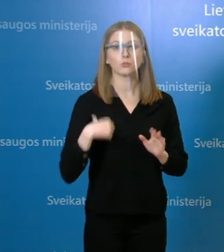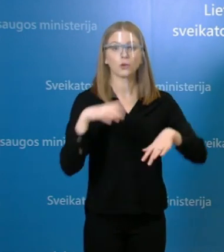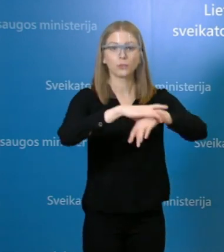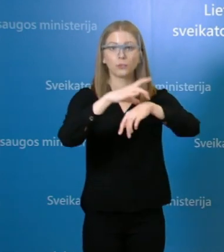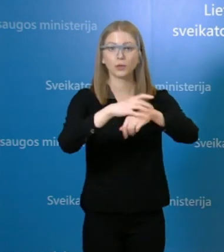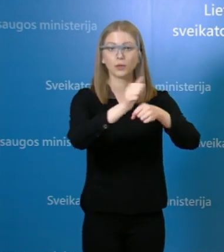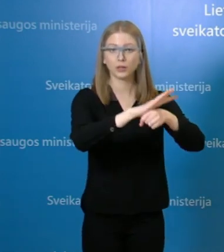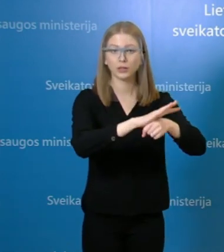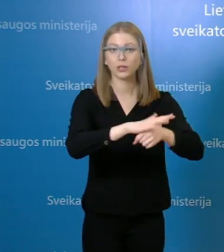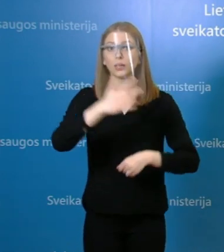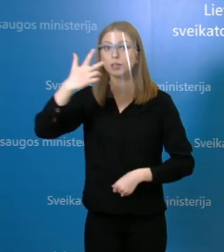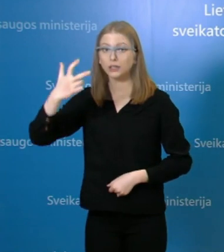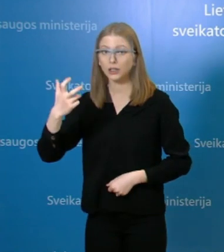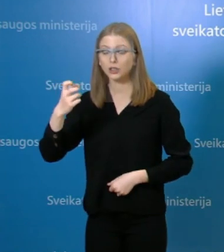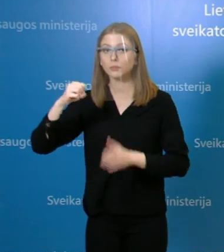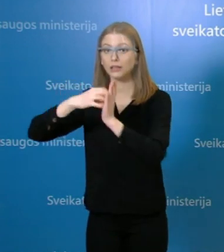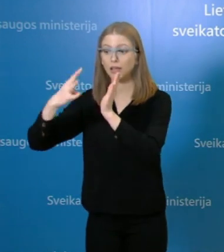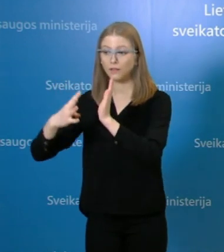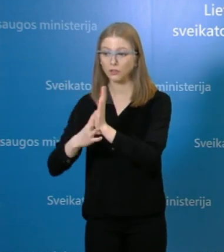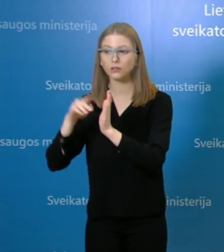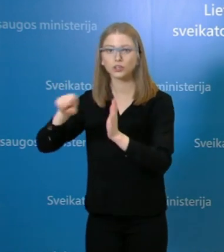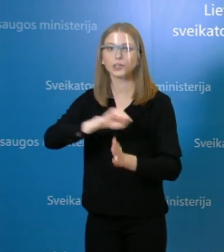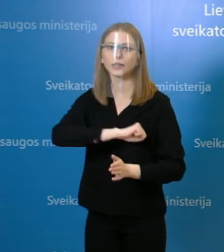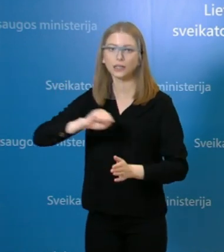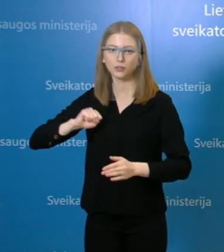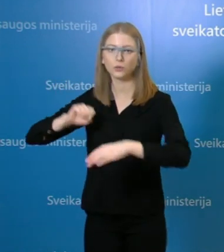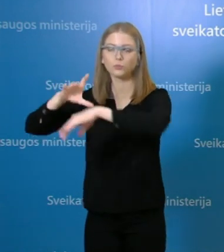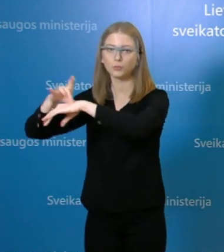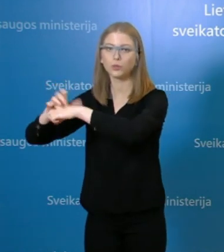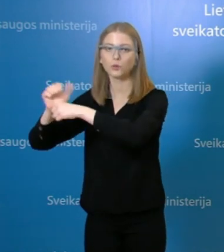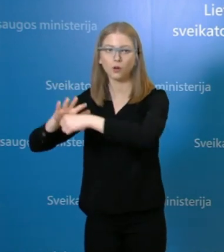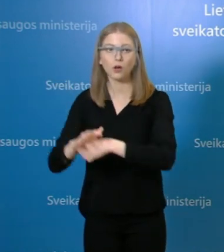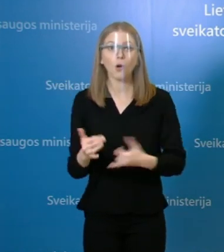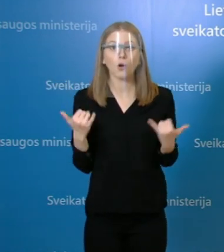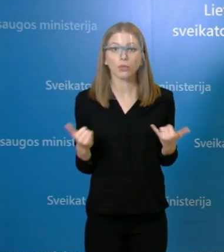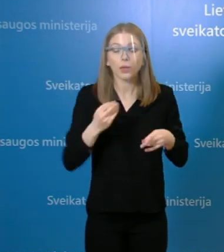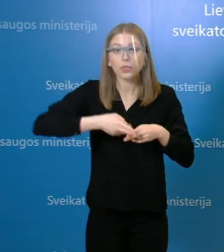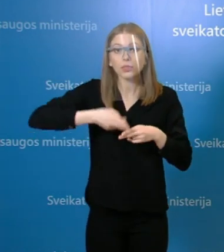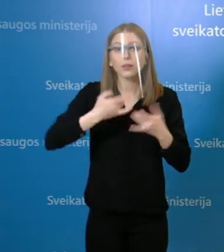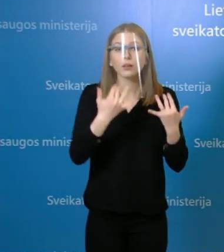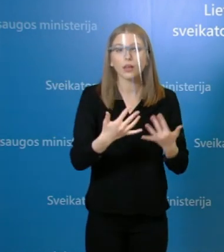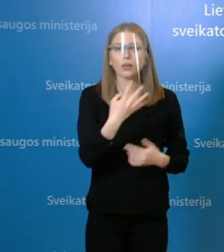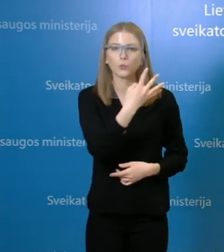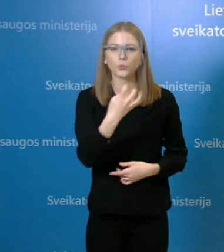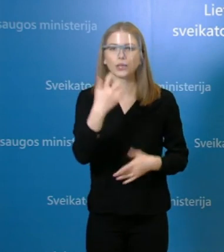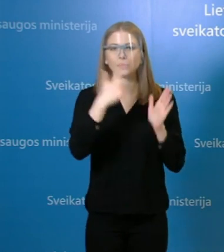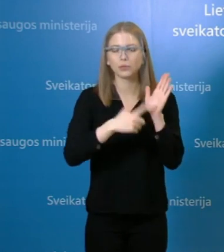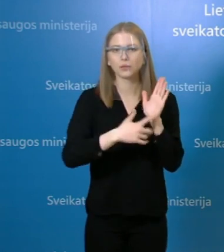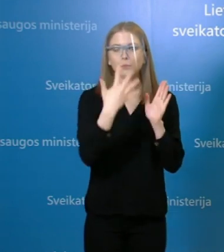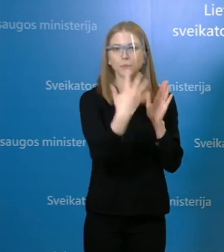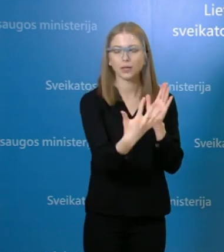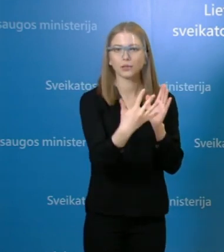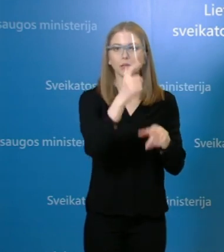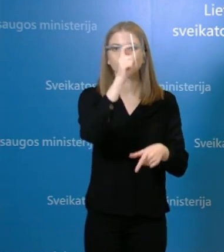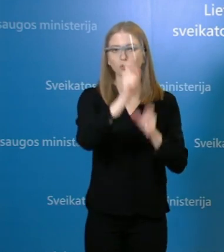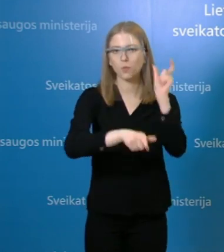319 sveikatos priežiūros specialistų susirgymai. Sergančios žmonių skaičius yra 475. Per